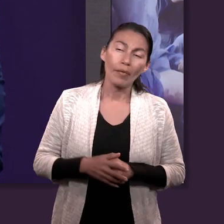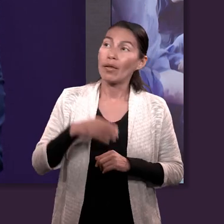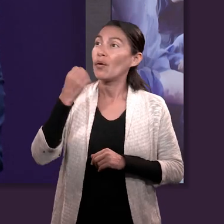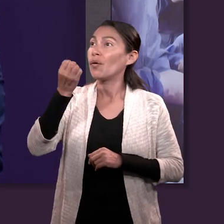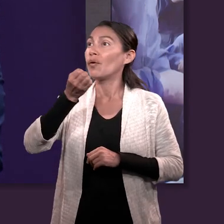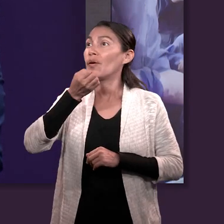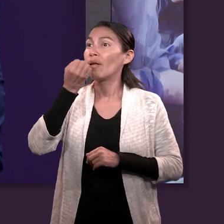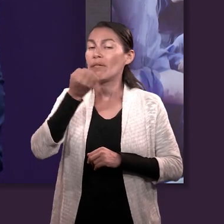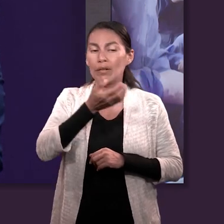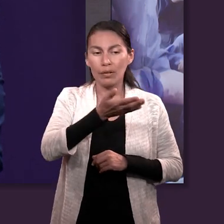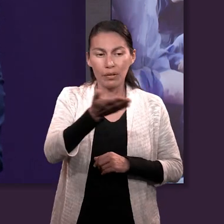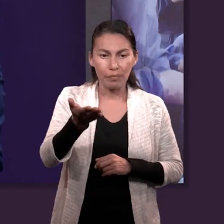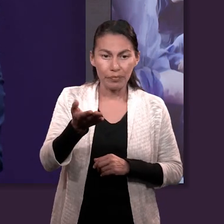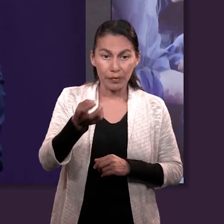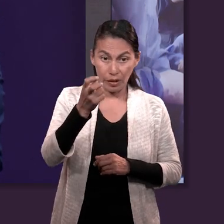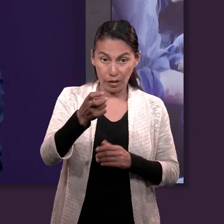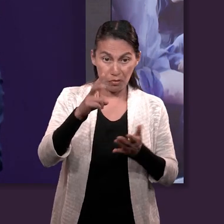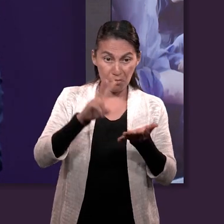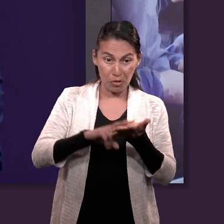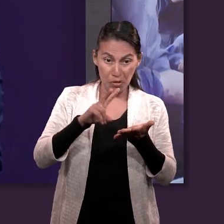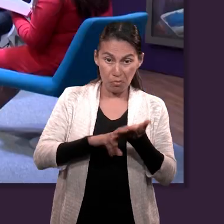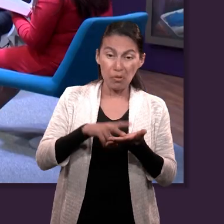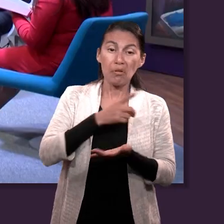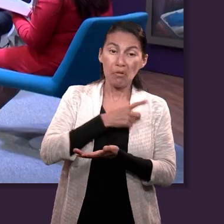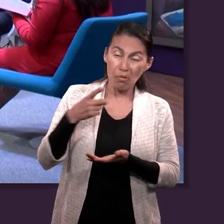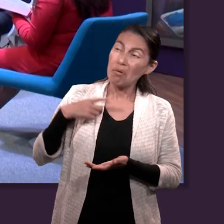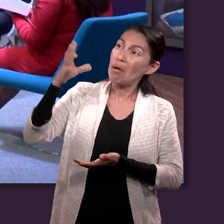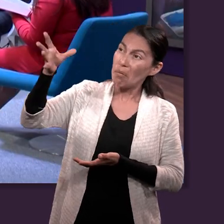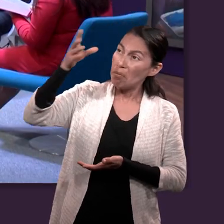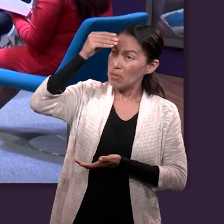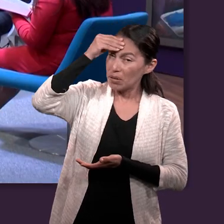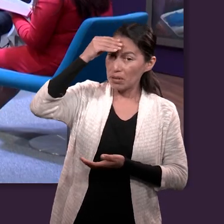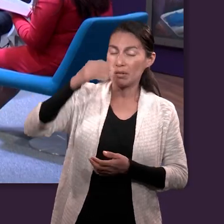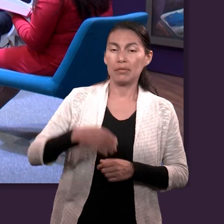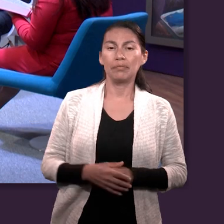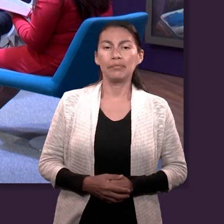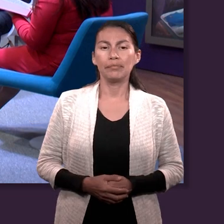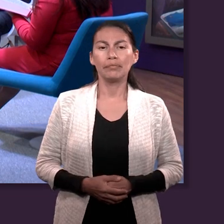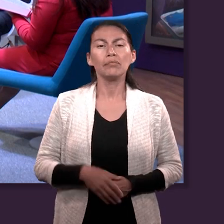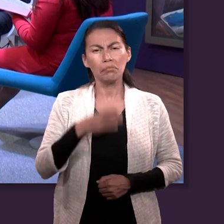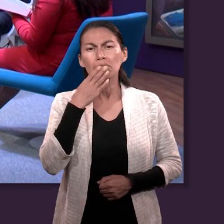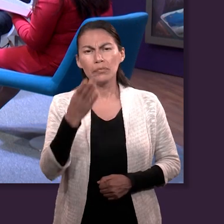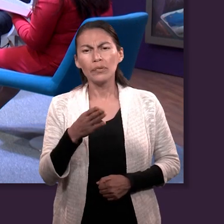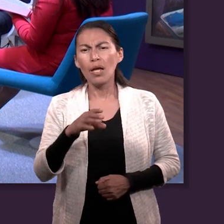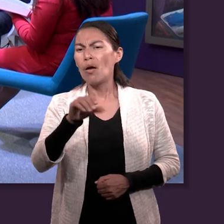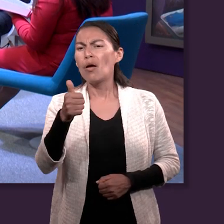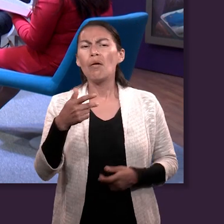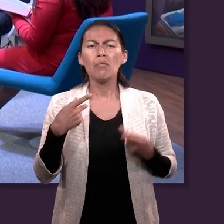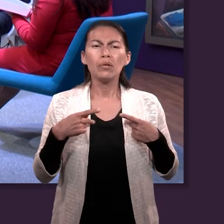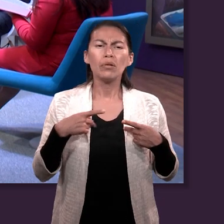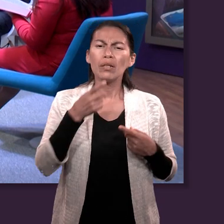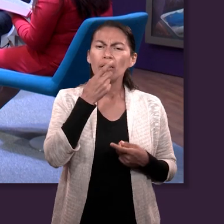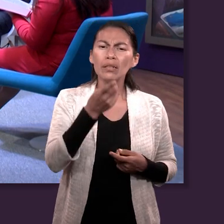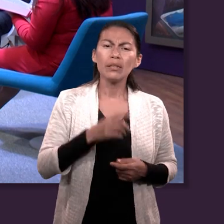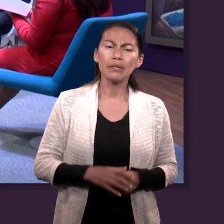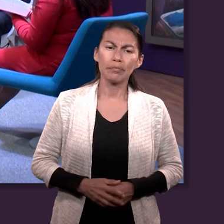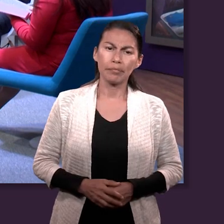lógico, pero es un principio que podemos analizar y adquirir. Así es. ¿Algún comentario más? Bueno,